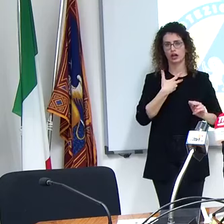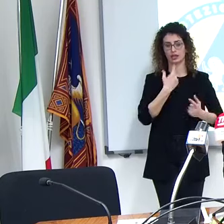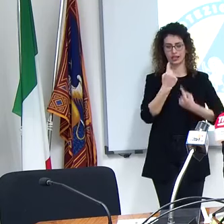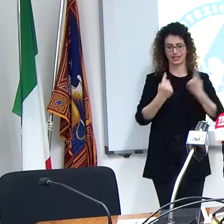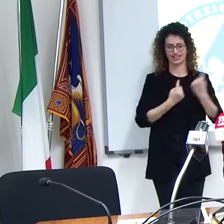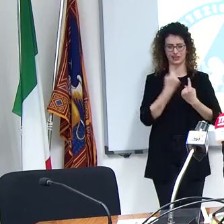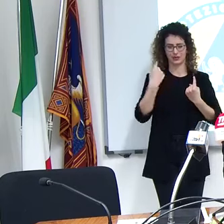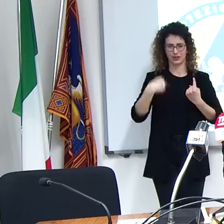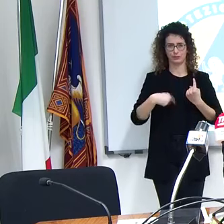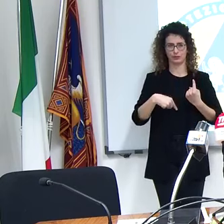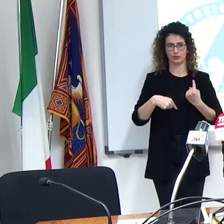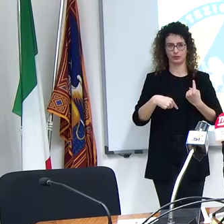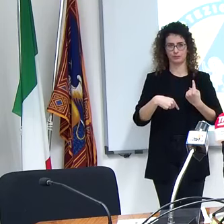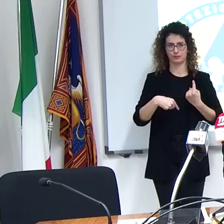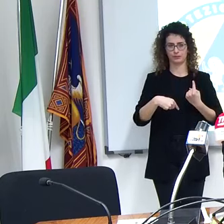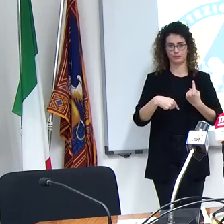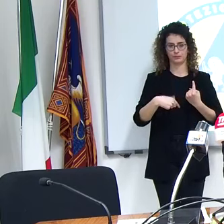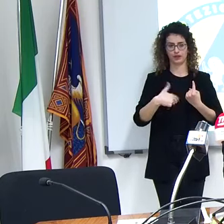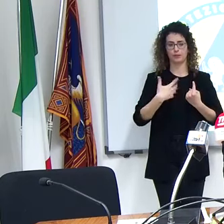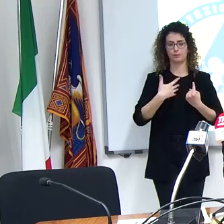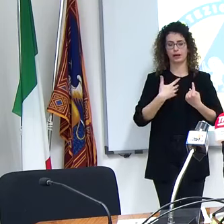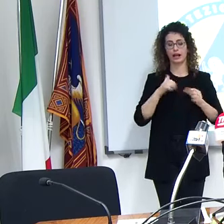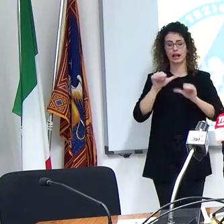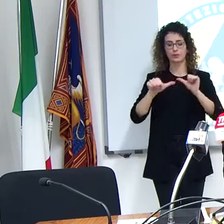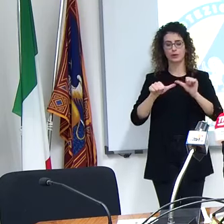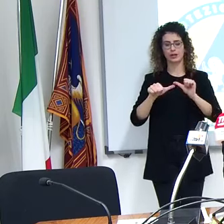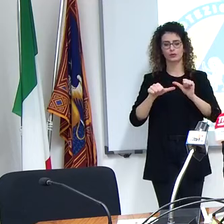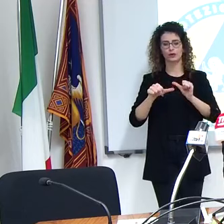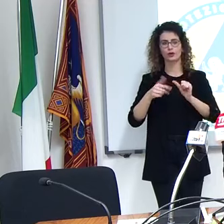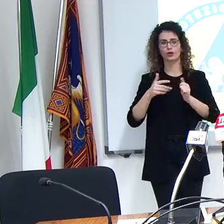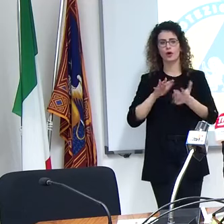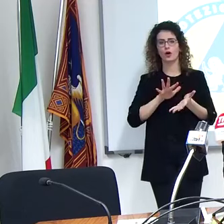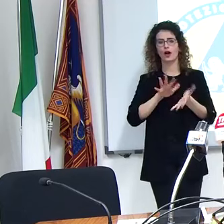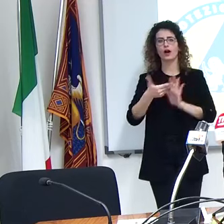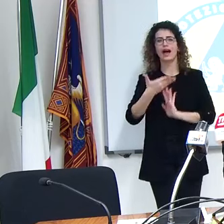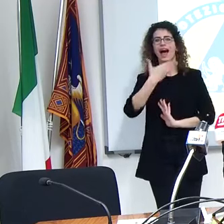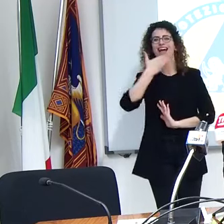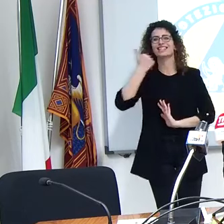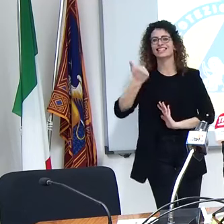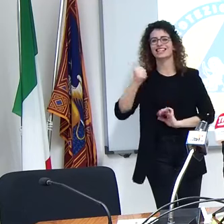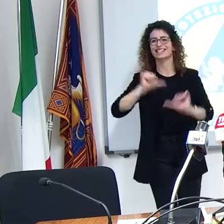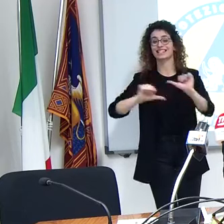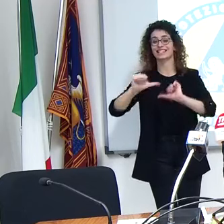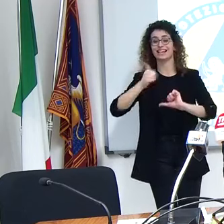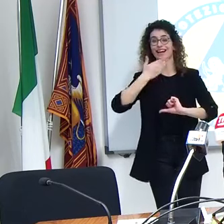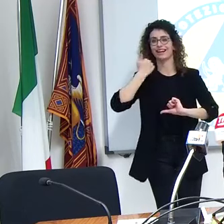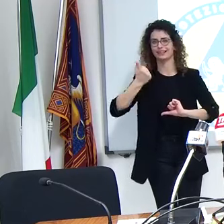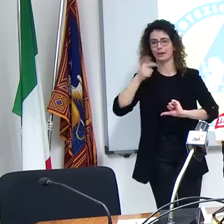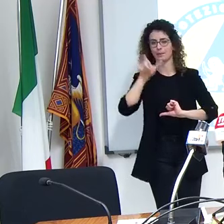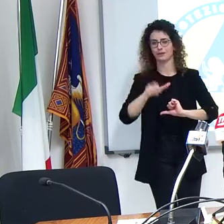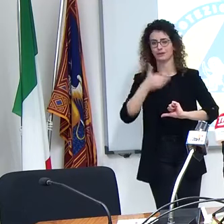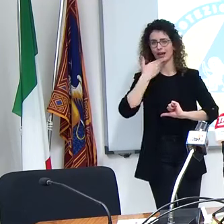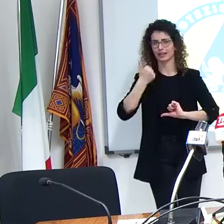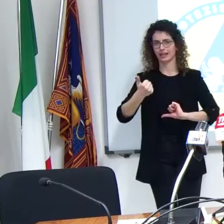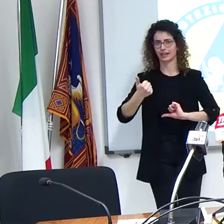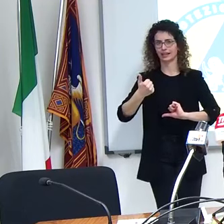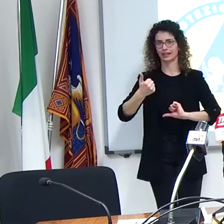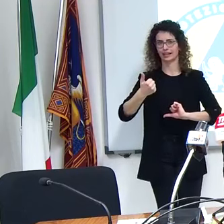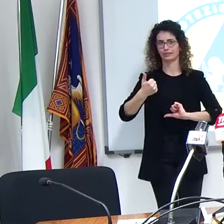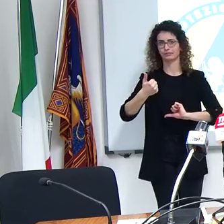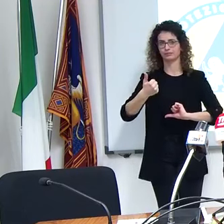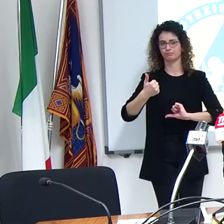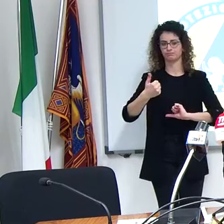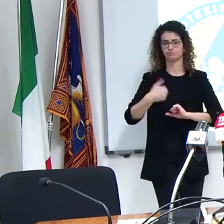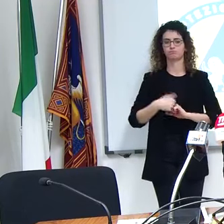tenere a casa ma viene segnata assenza nel laboratorio parliamo nello specifico sì ok